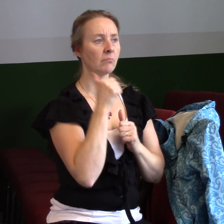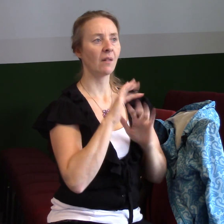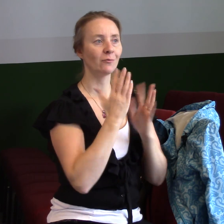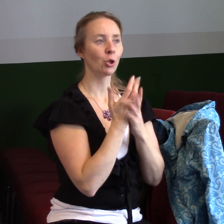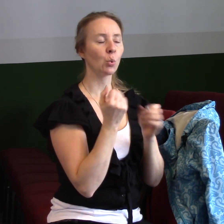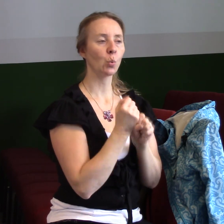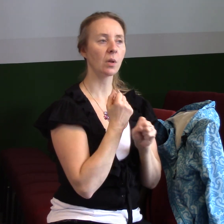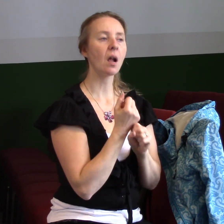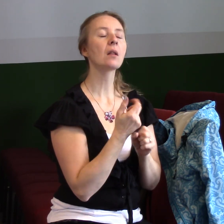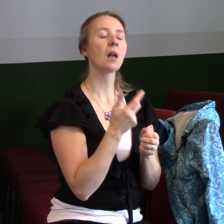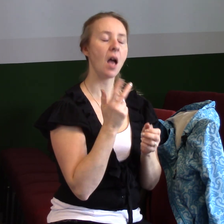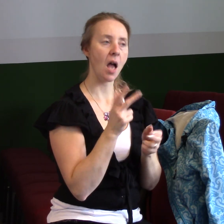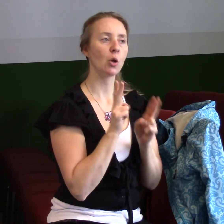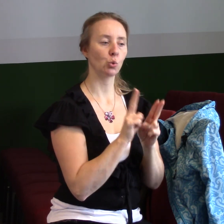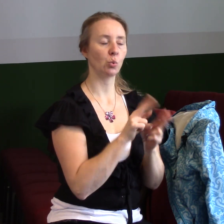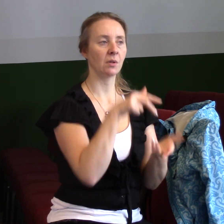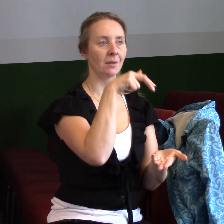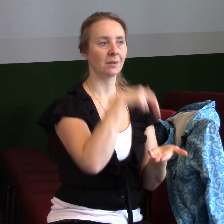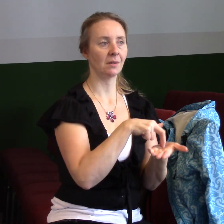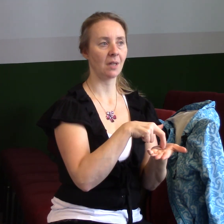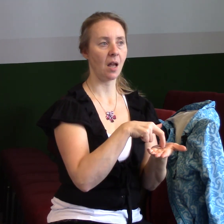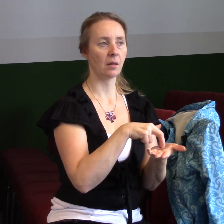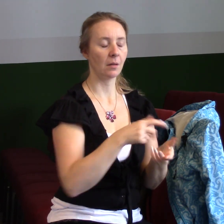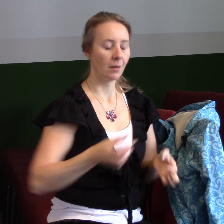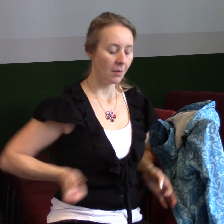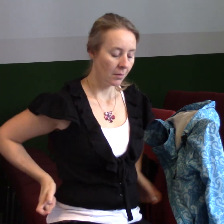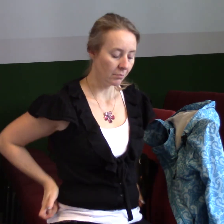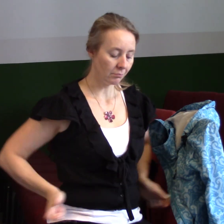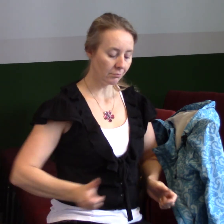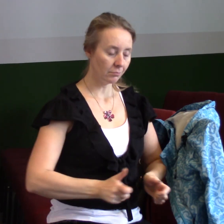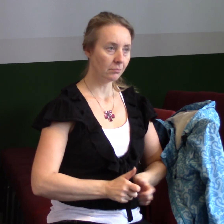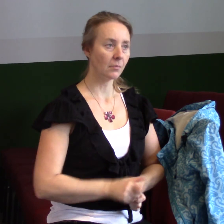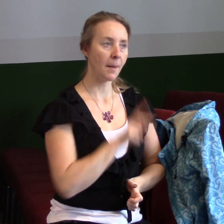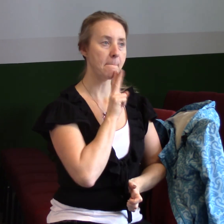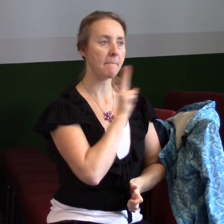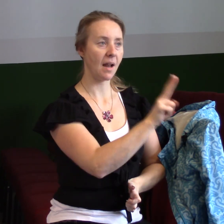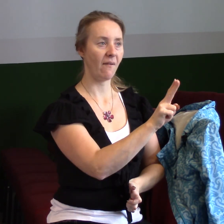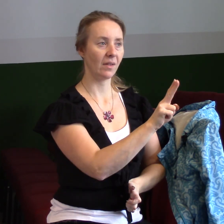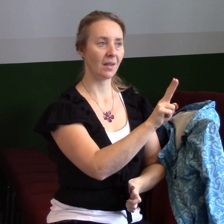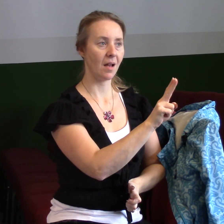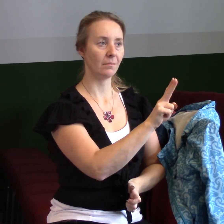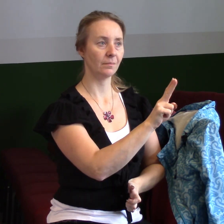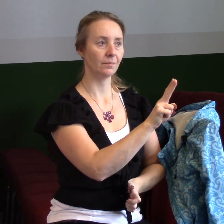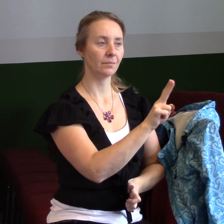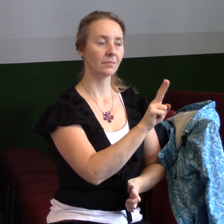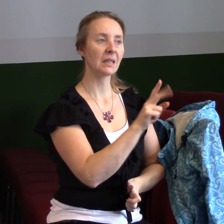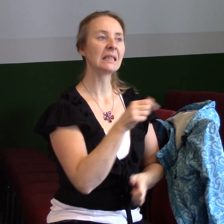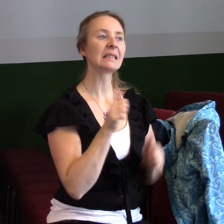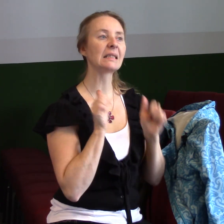zůstat stát. Stujte tedy opásání na bedrech pravdou, oblečení páncířem spravedlnosti, nohy